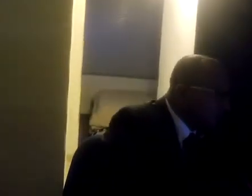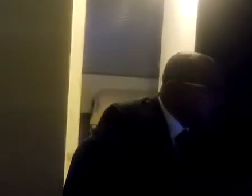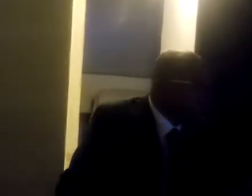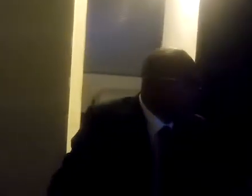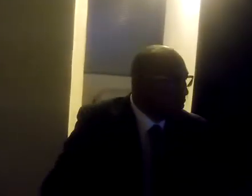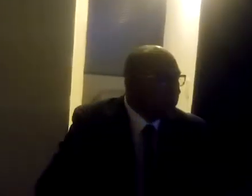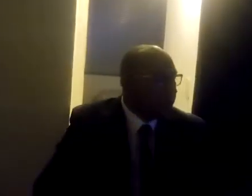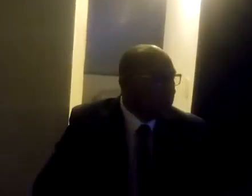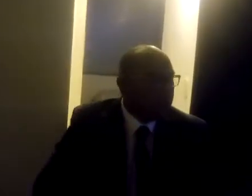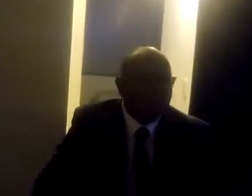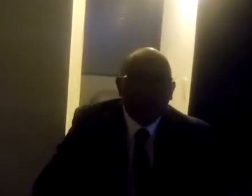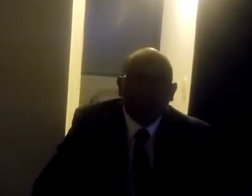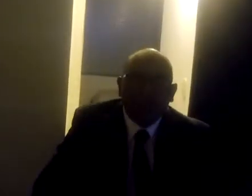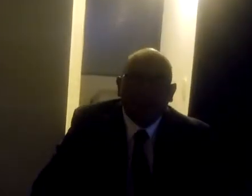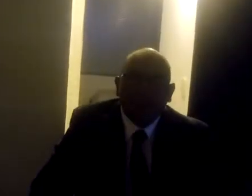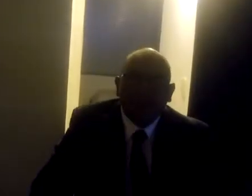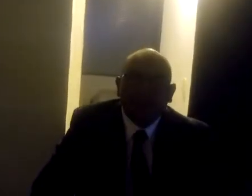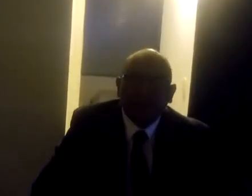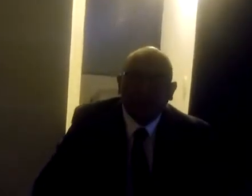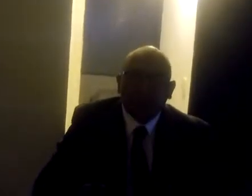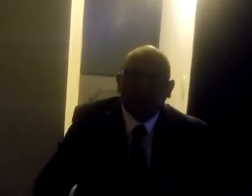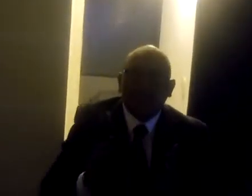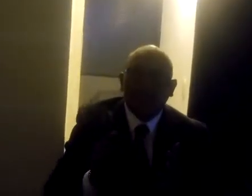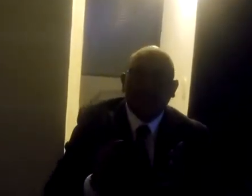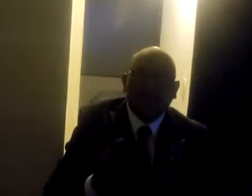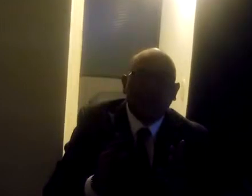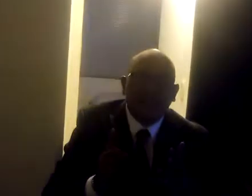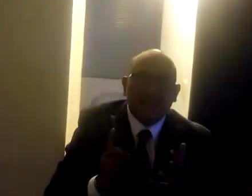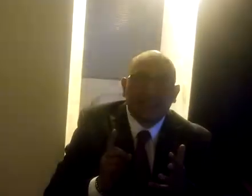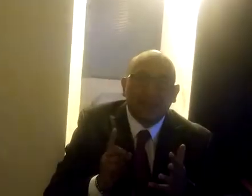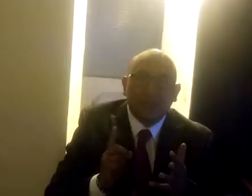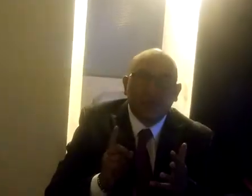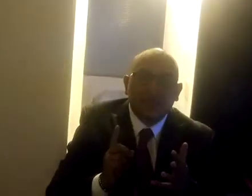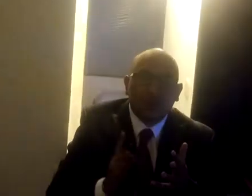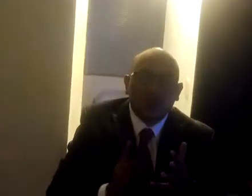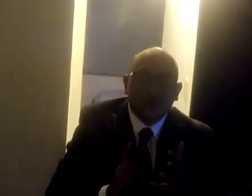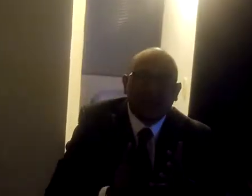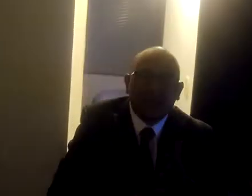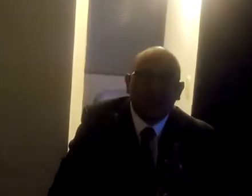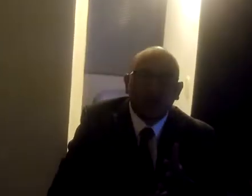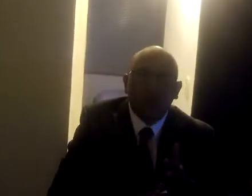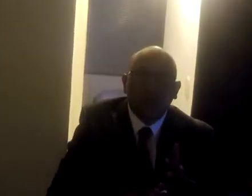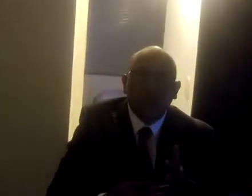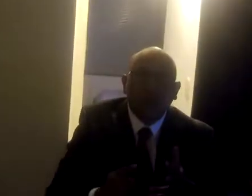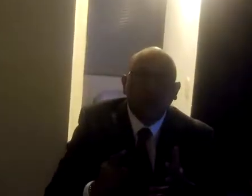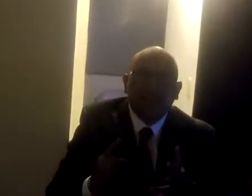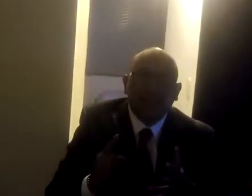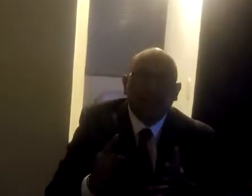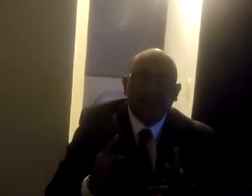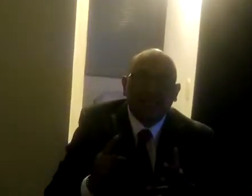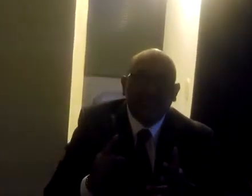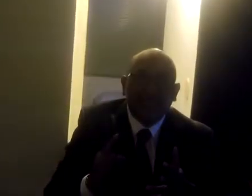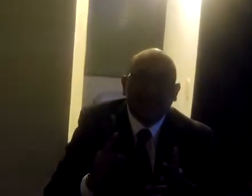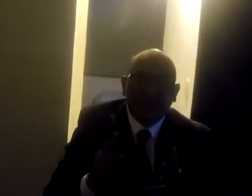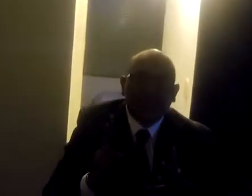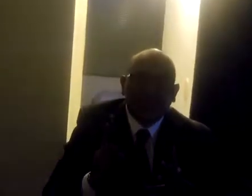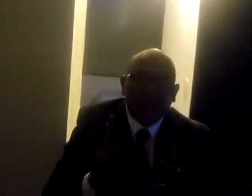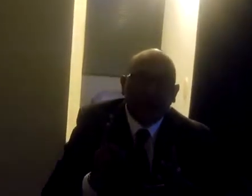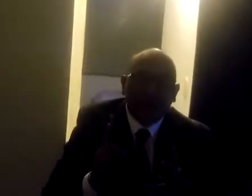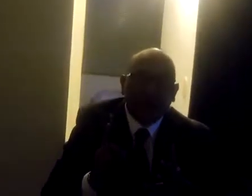Dentro de los tratados de la Unión Europea más relevantes tenemos el Tratado de París de 1951, el siguiente fue el Tratado de